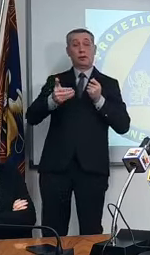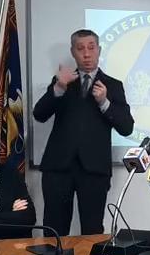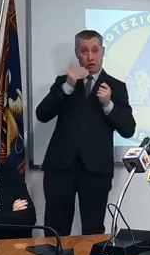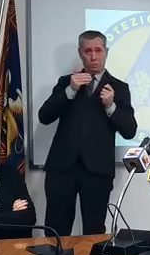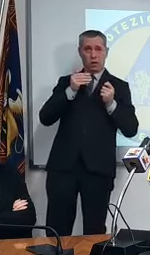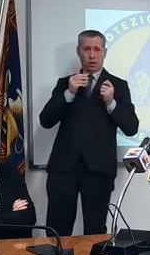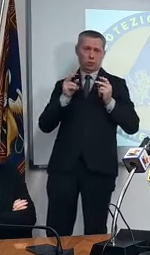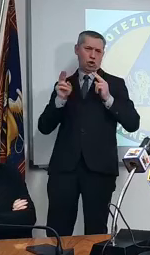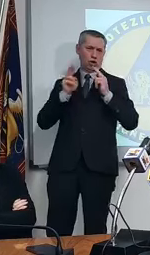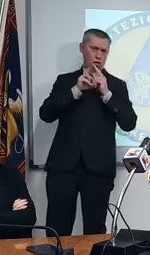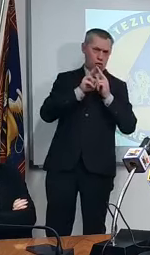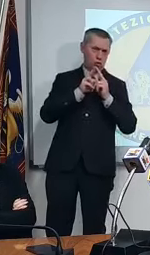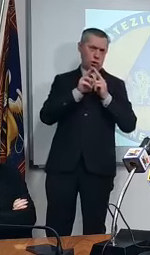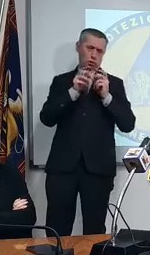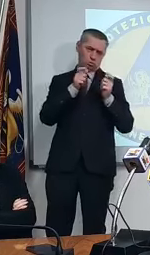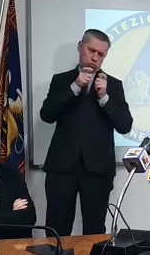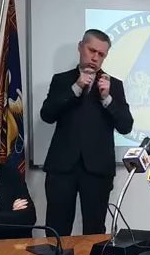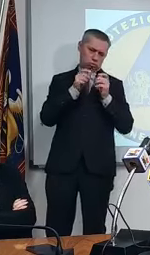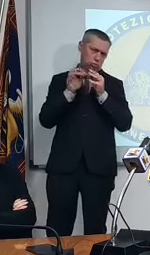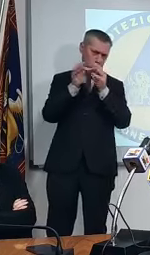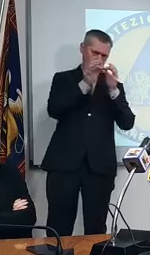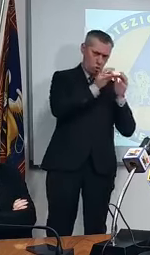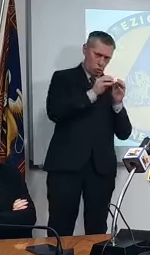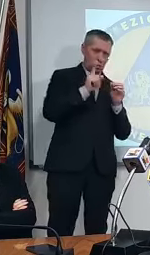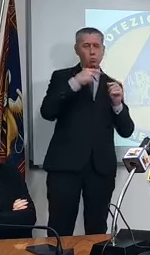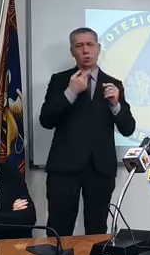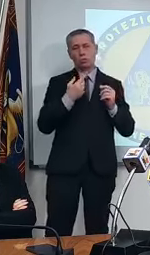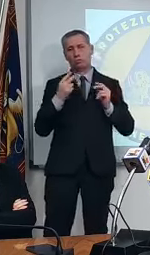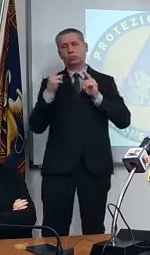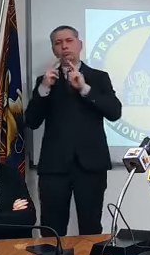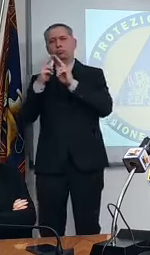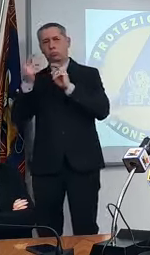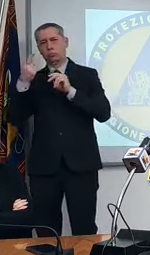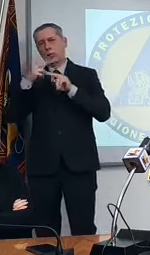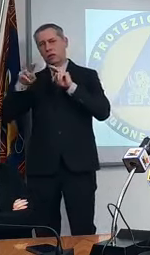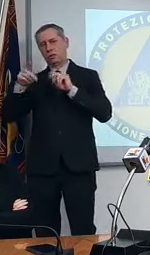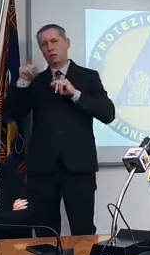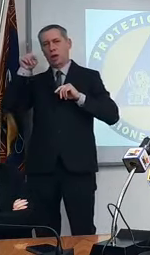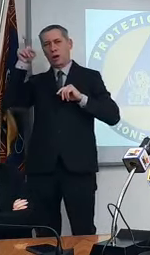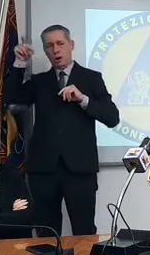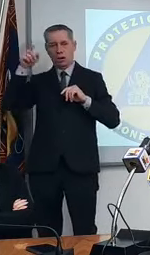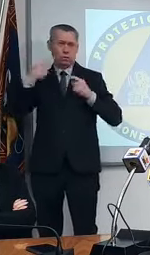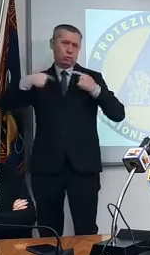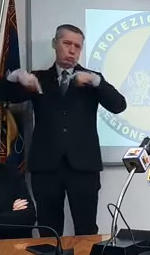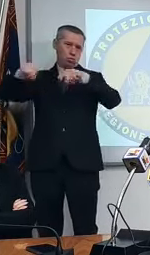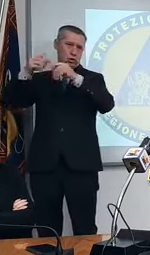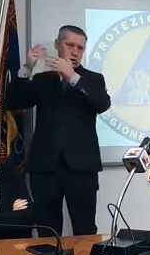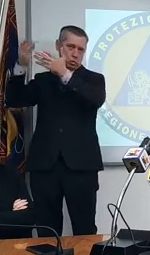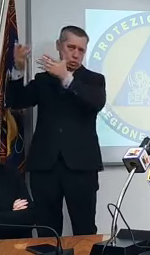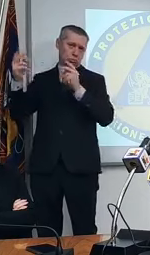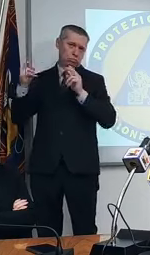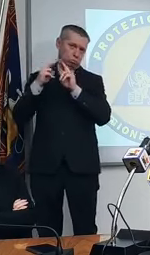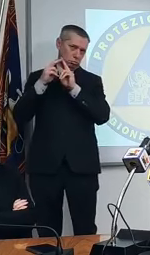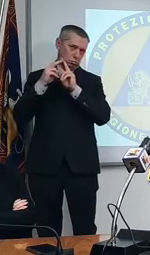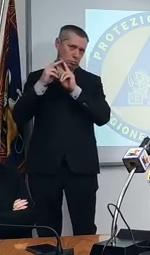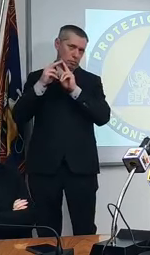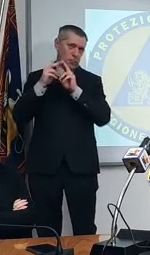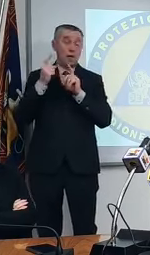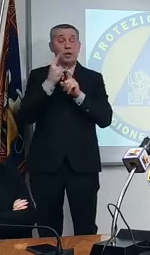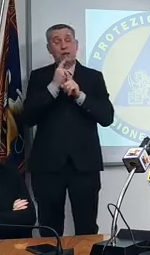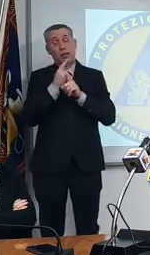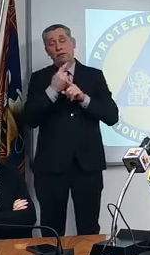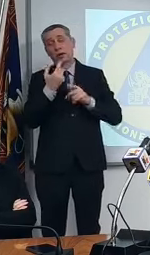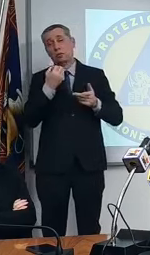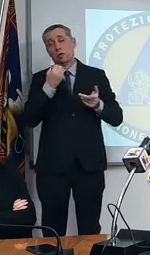della situazione dico semplicemente che ci vorrà il buon senso di sapere dosare